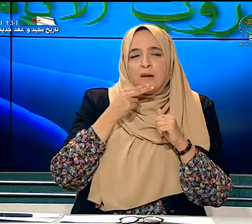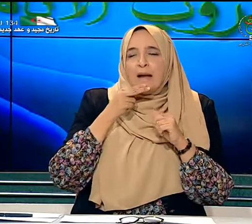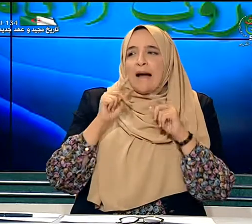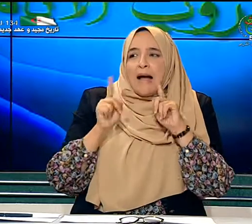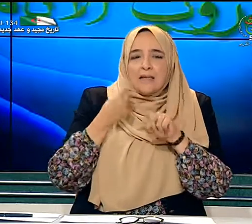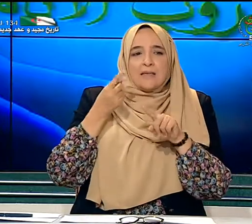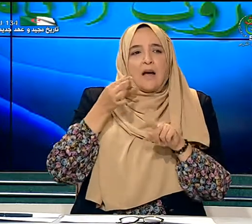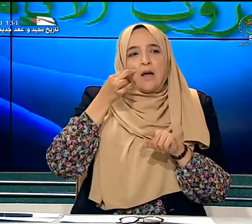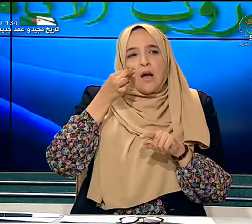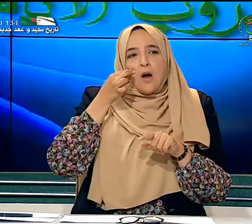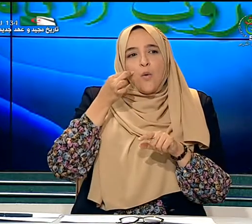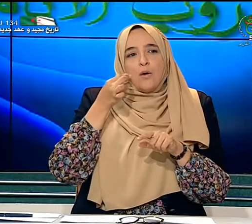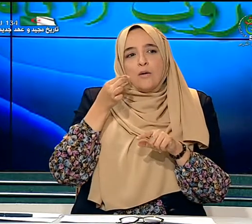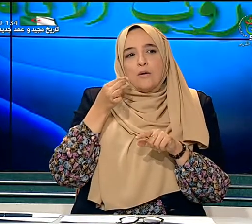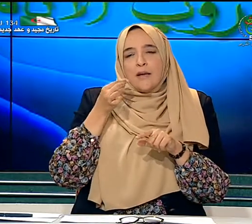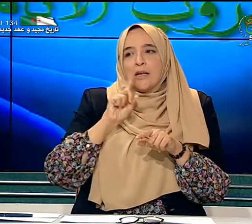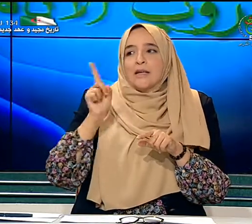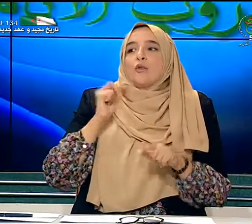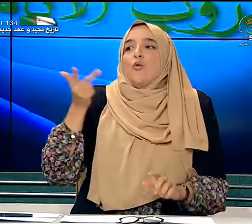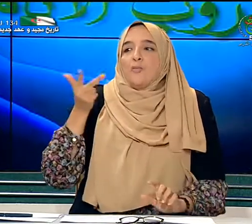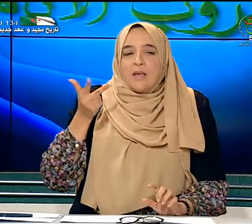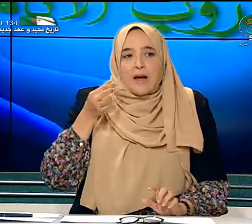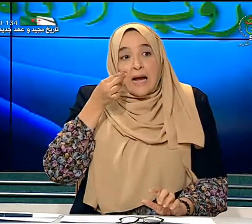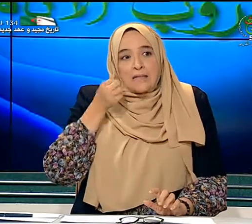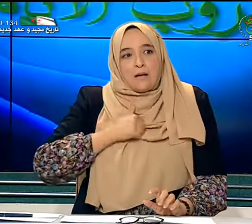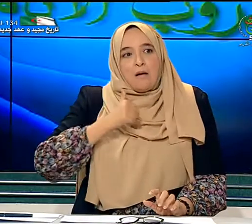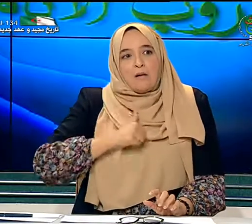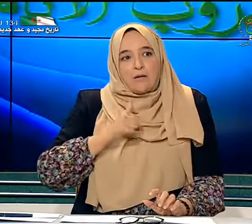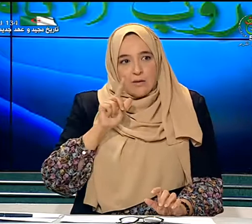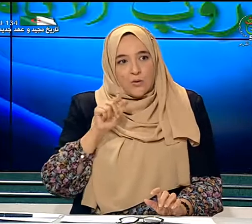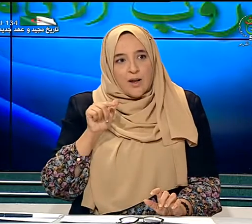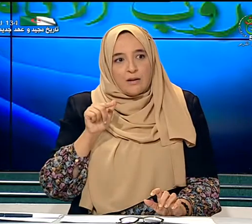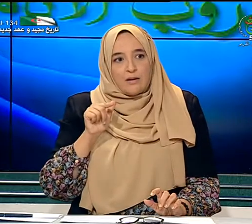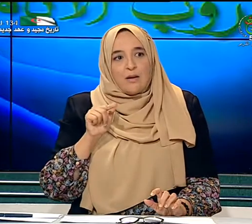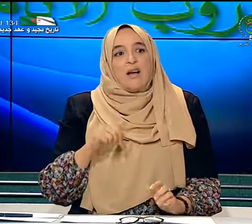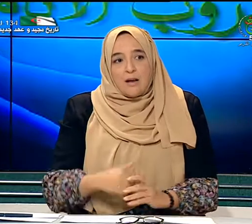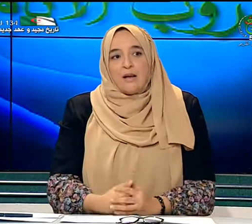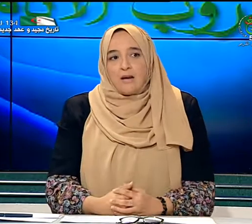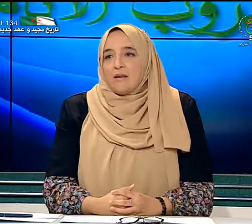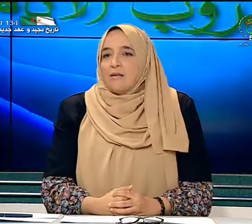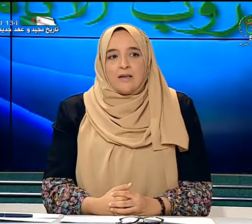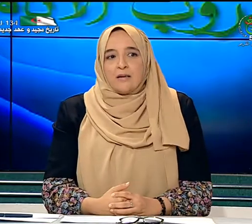خاصة أو يعني ليست عمومية خاصة هل هناك آه ليس